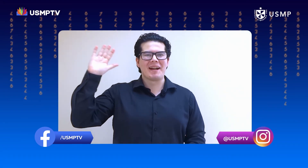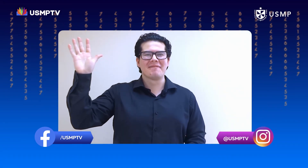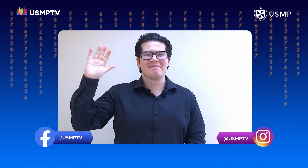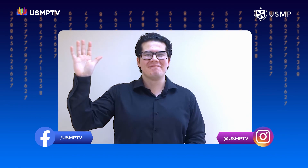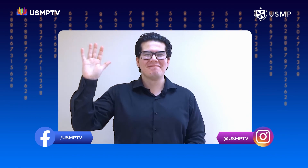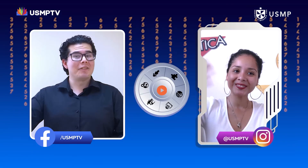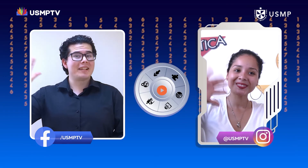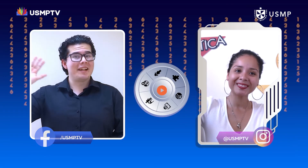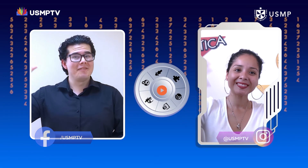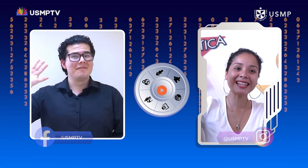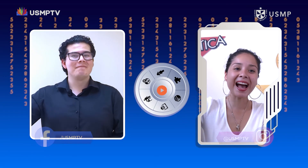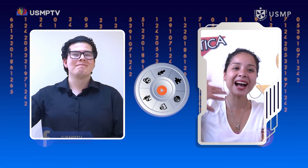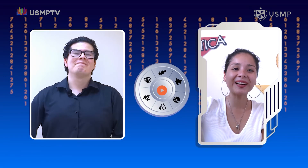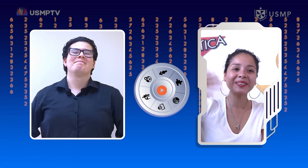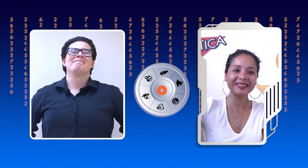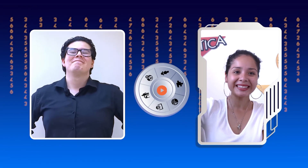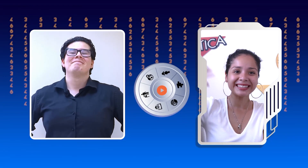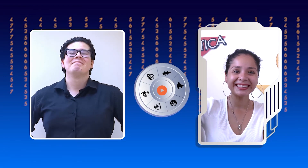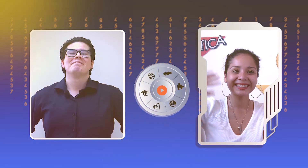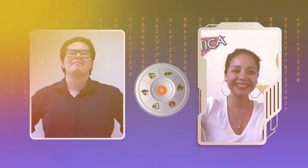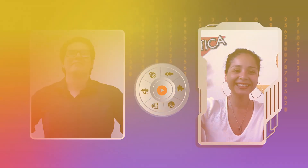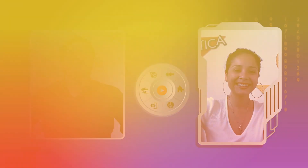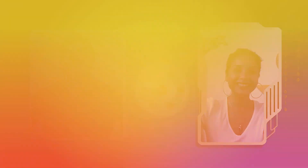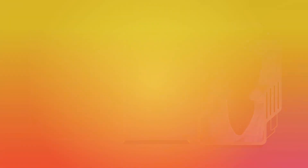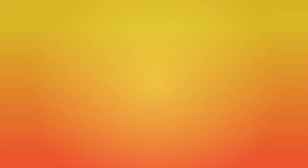hasta la próxima chau chau chau